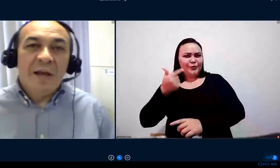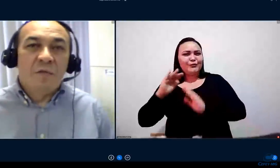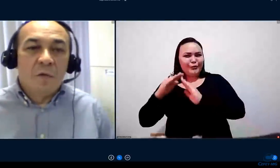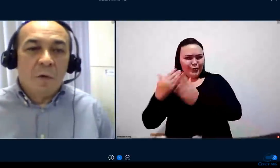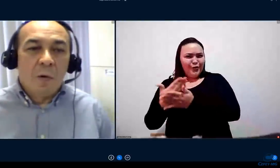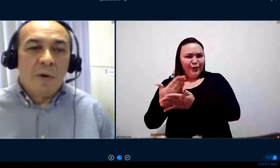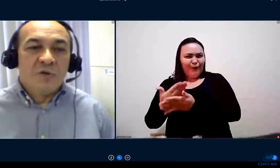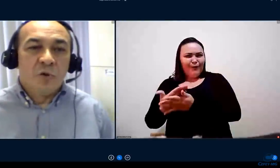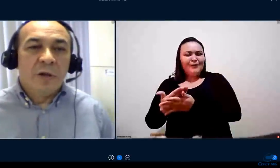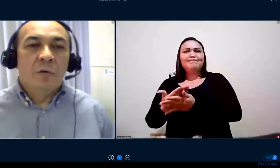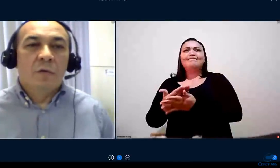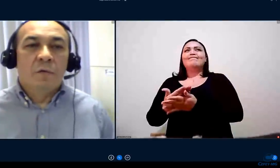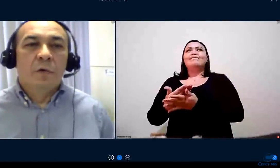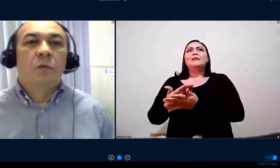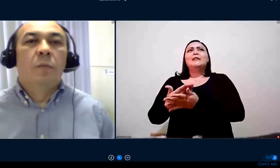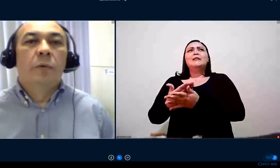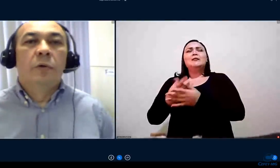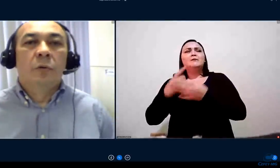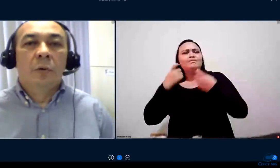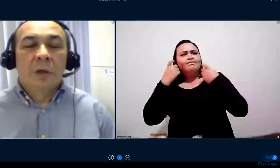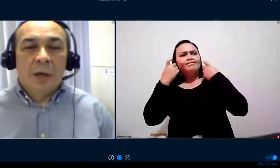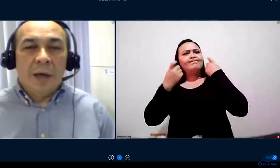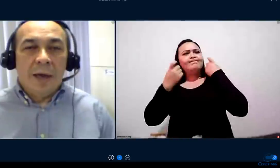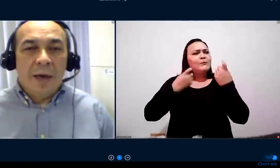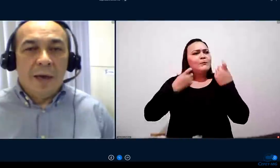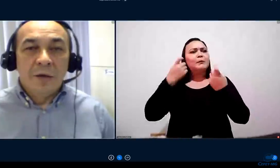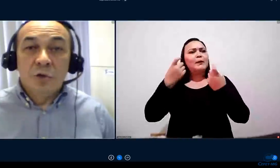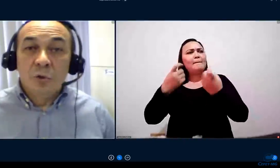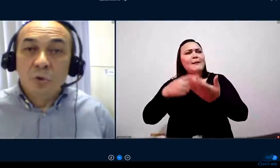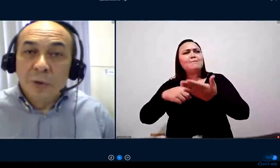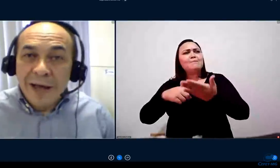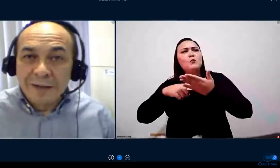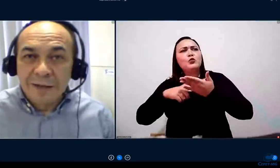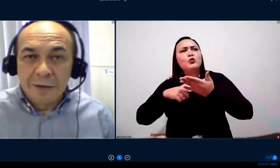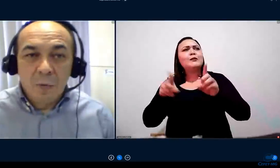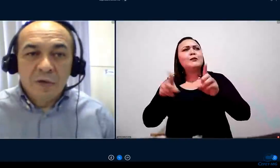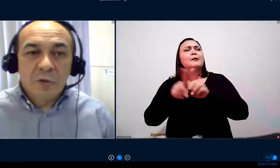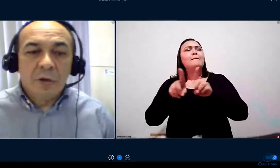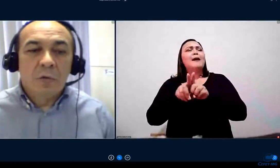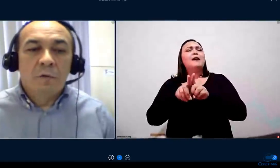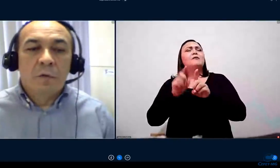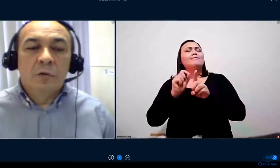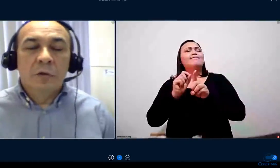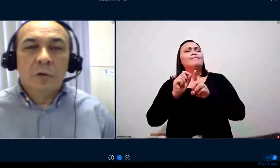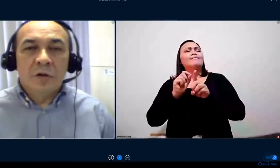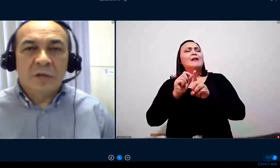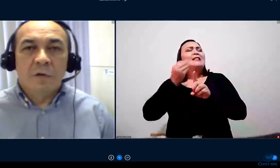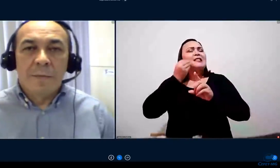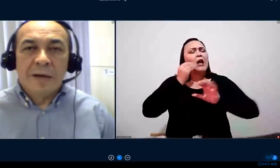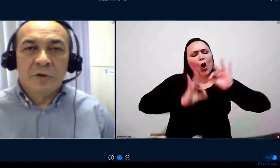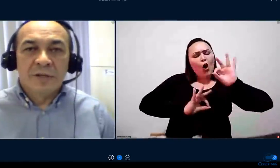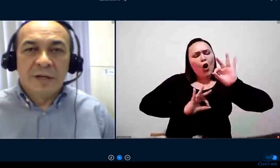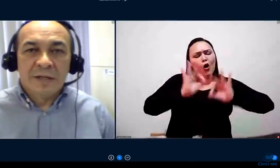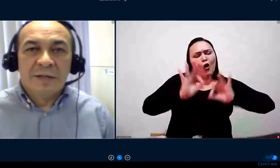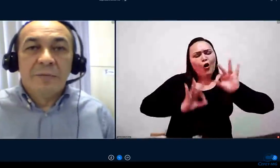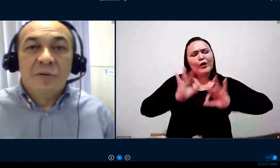e nos também levou a uma zona de conforto muito estruturada. Uma zona de conforto onde nossas